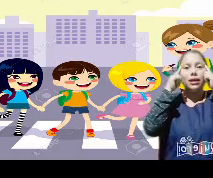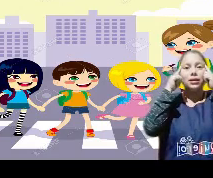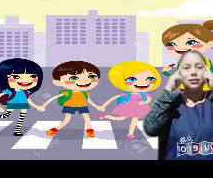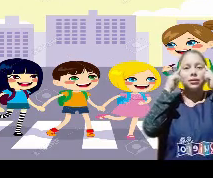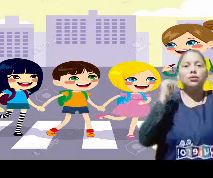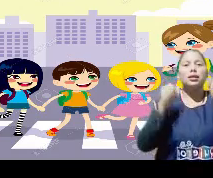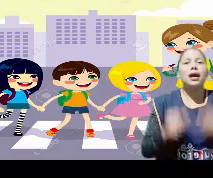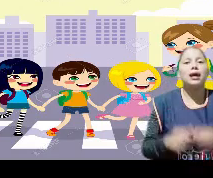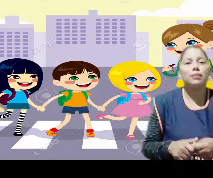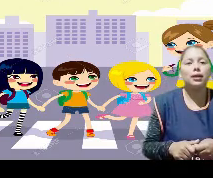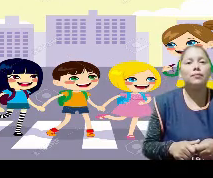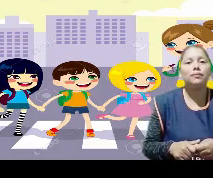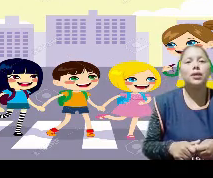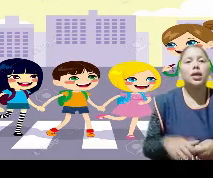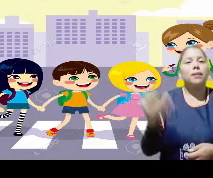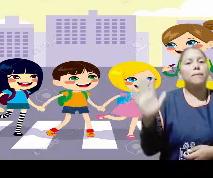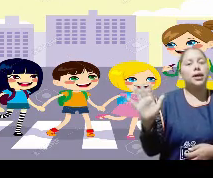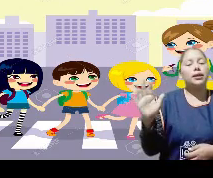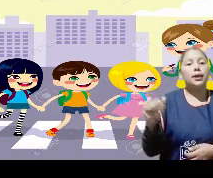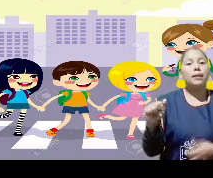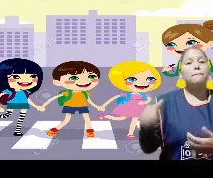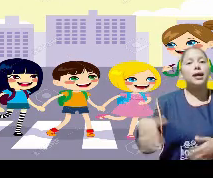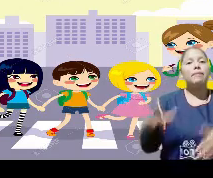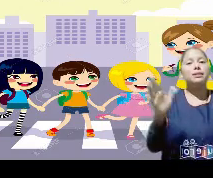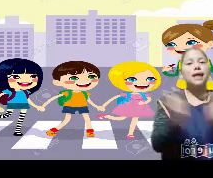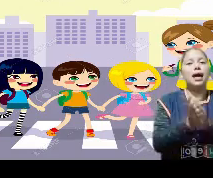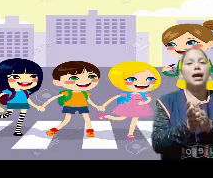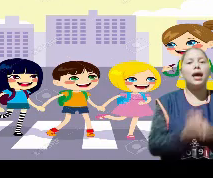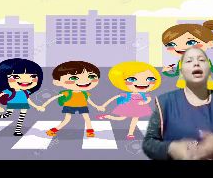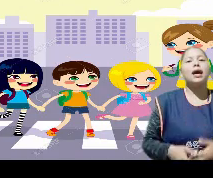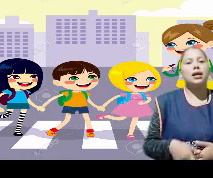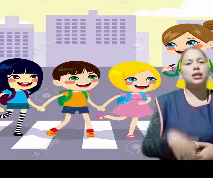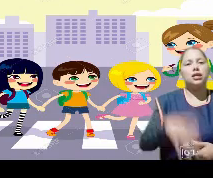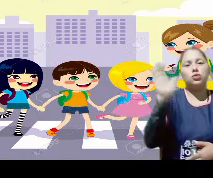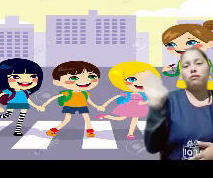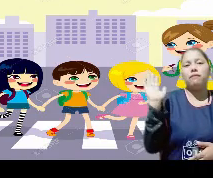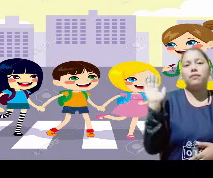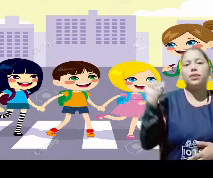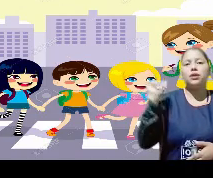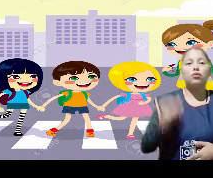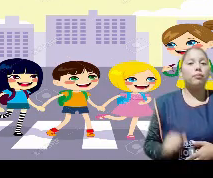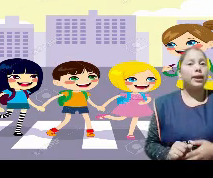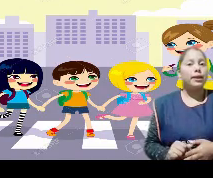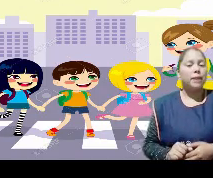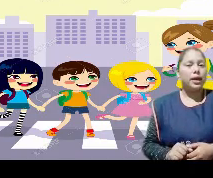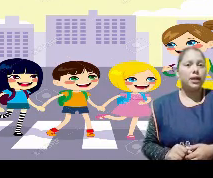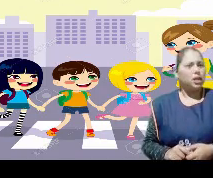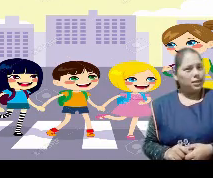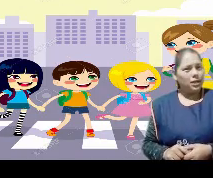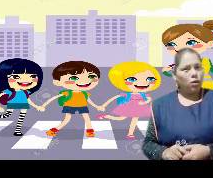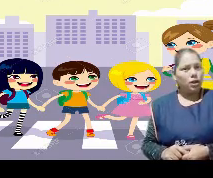Para reflexionar, ¿verdad? Verde para pasar, ir nuevamente rojo para